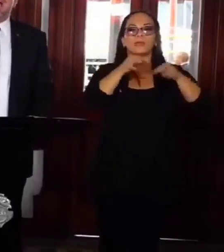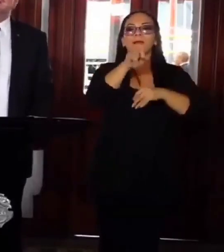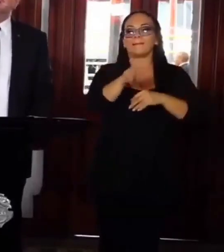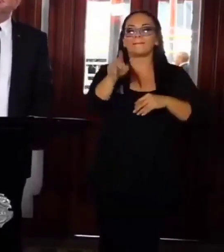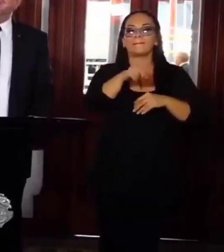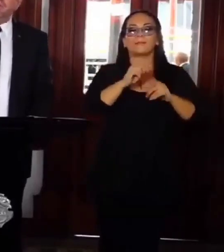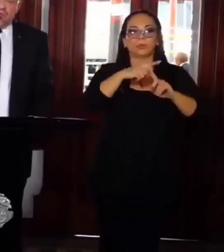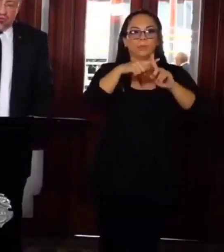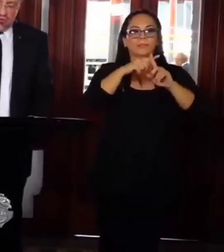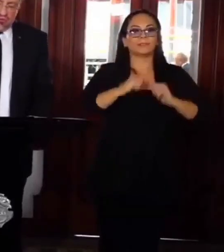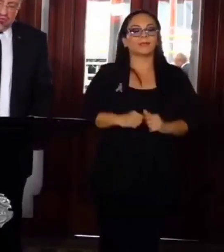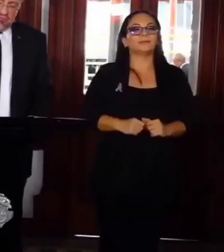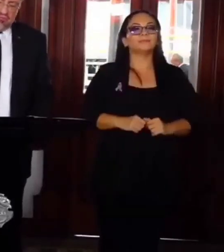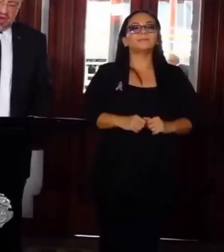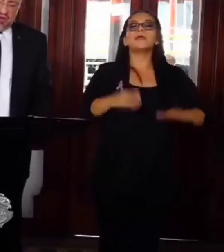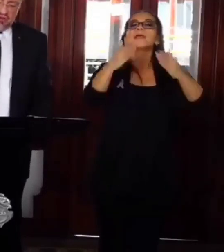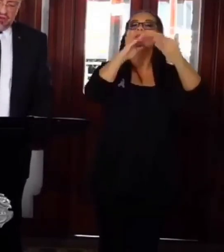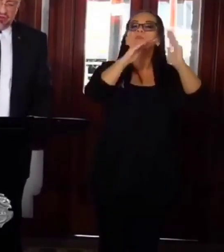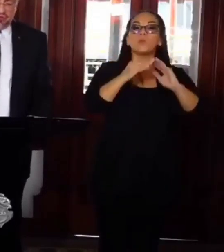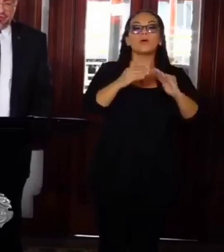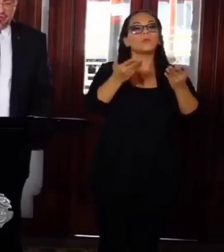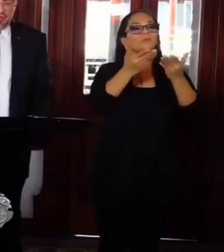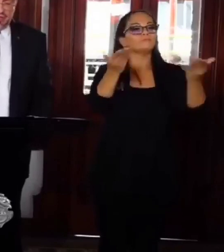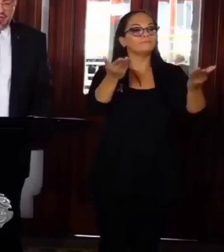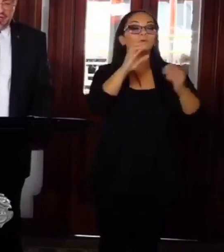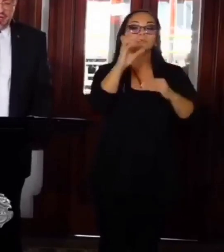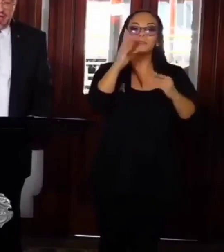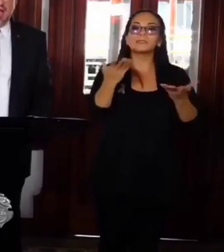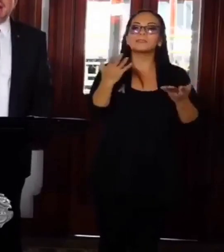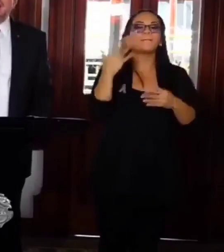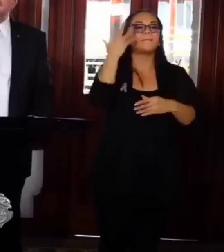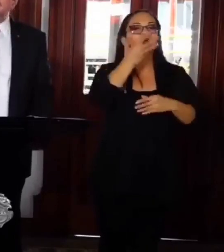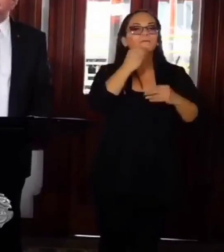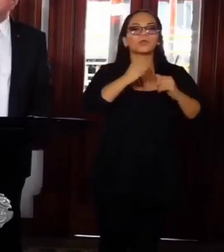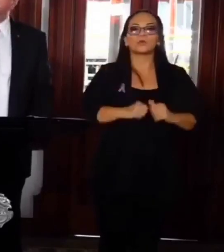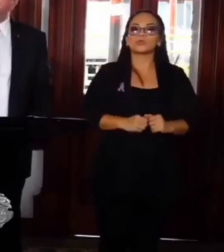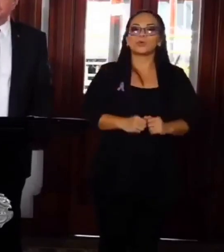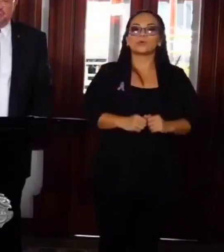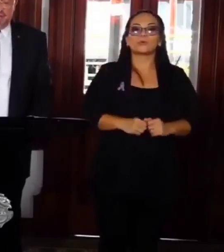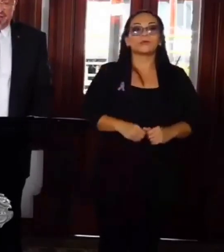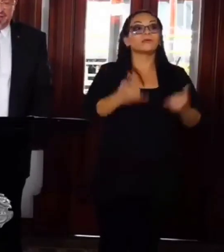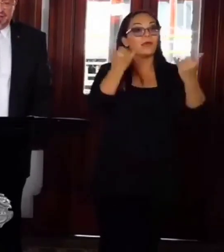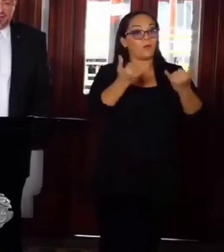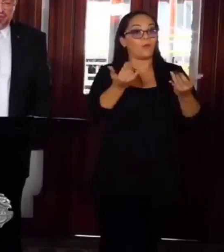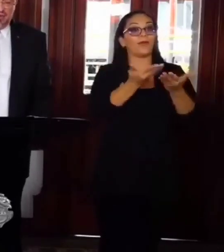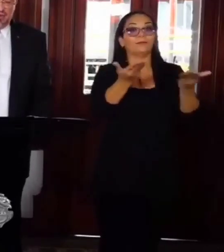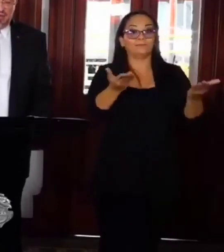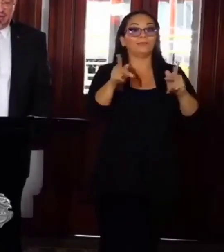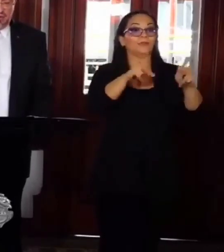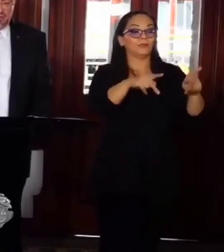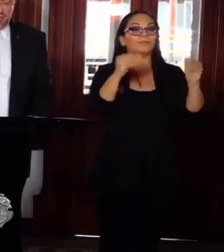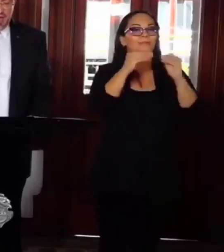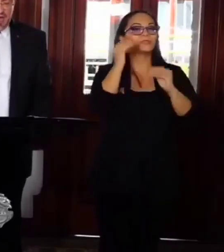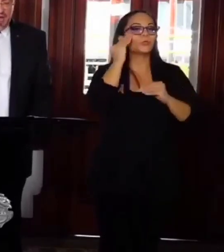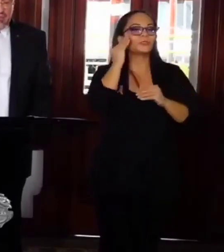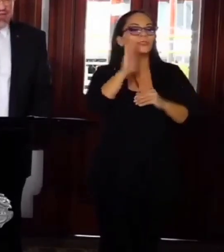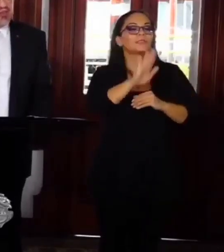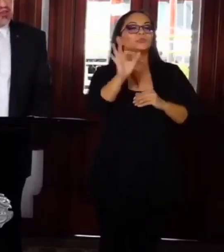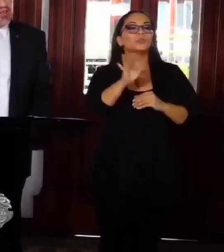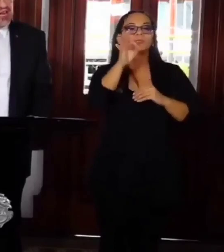tocará a ese pueblo maravilloso y cada vez más consciente de su destino